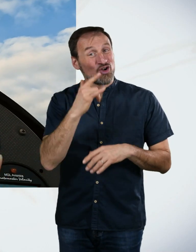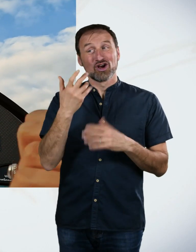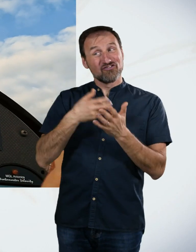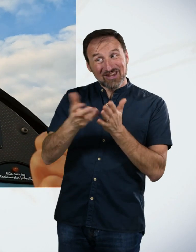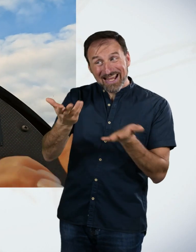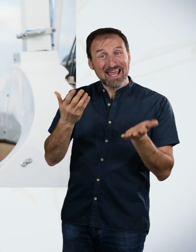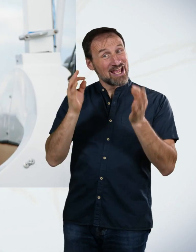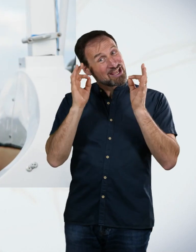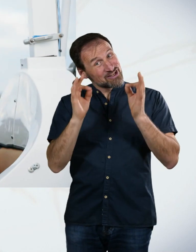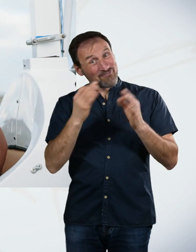Gut, bitte schön.